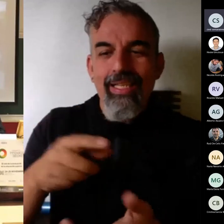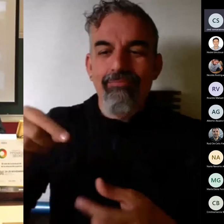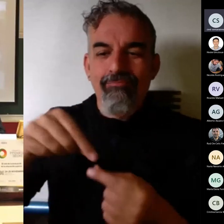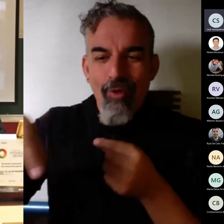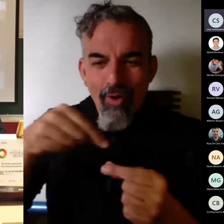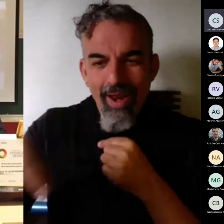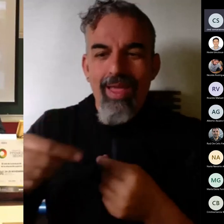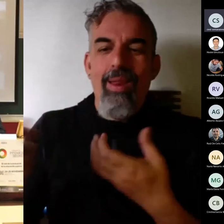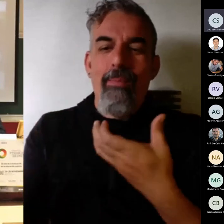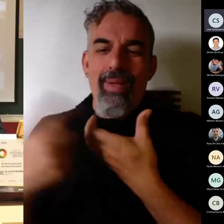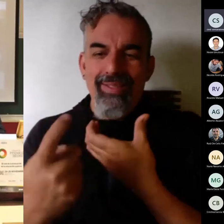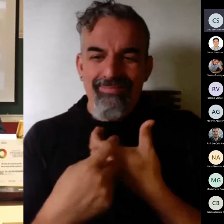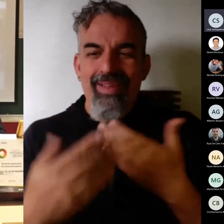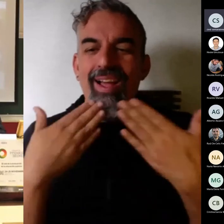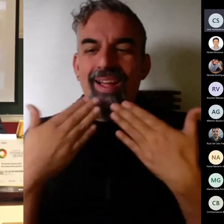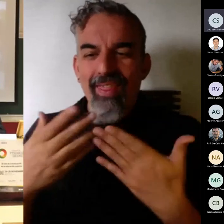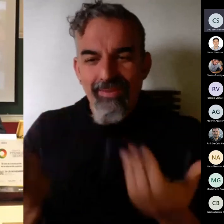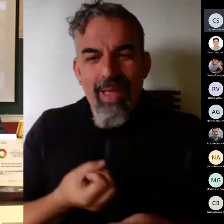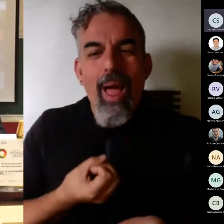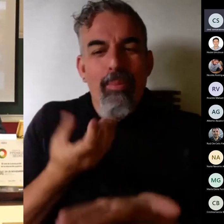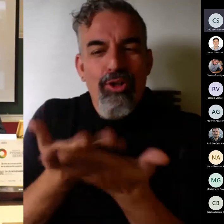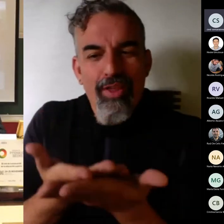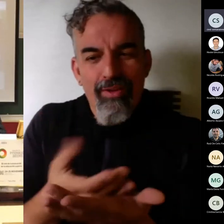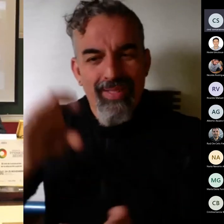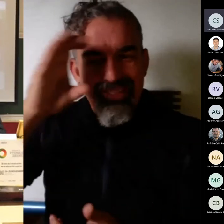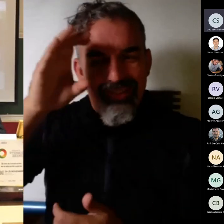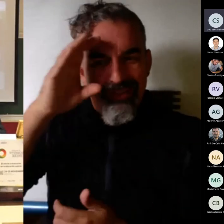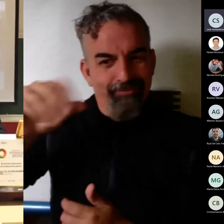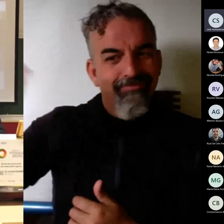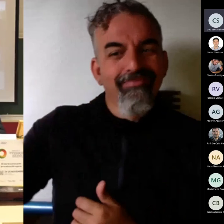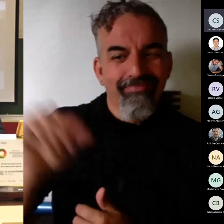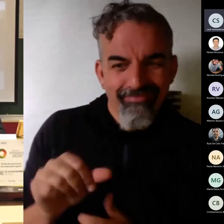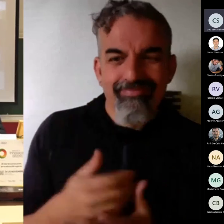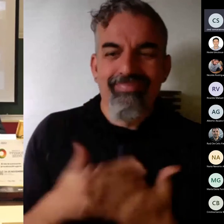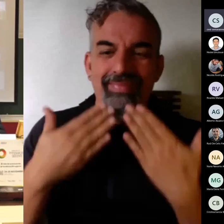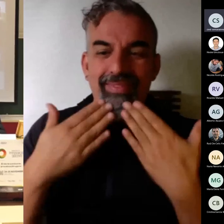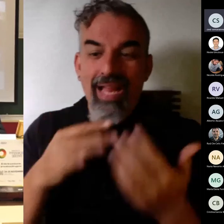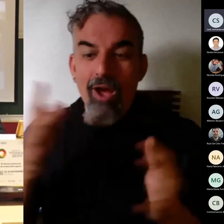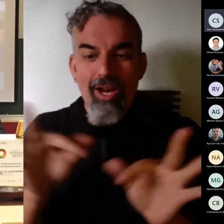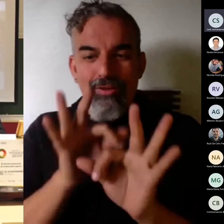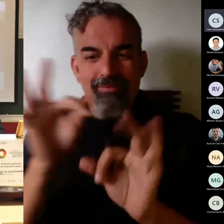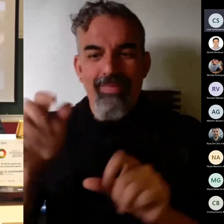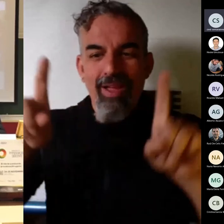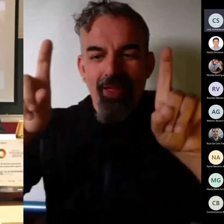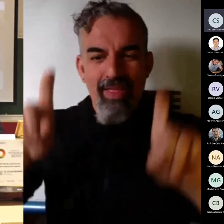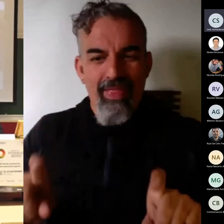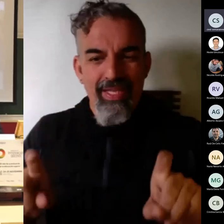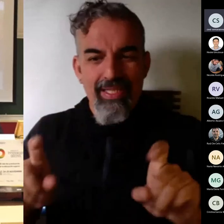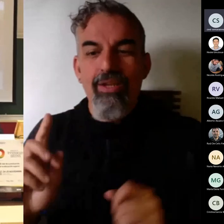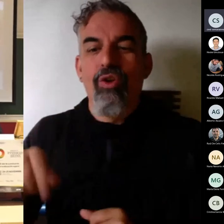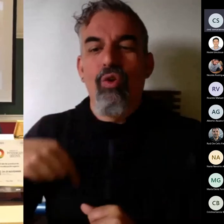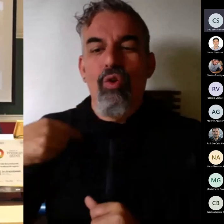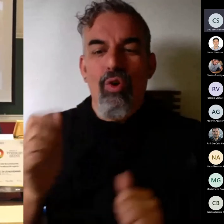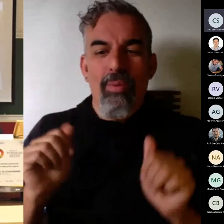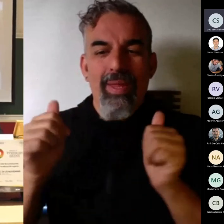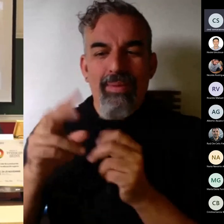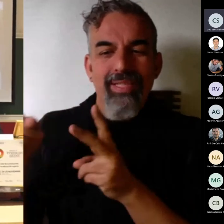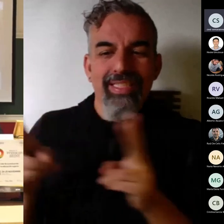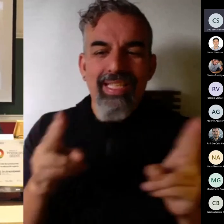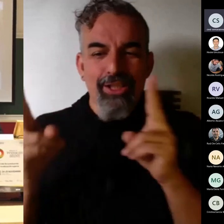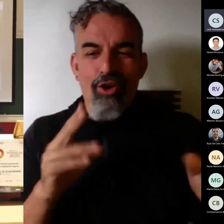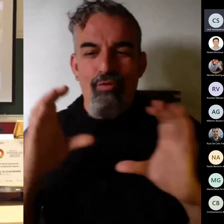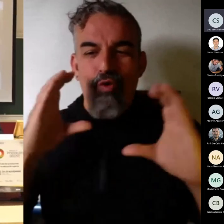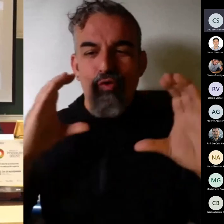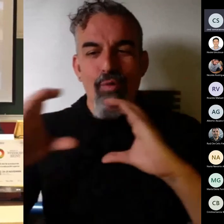por vuestras aportaciones y vuestra escucha siendo que activa ahora tenemos un descansito y empezamos las sesiones de comunicaciones